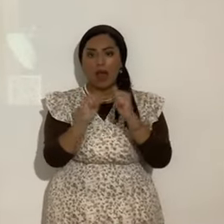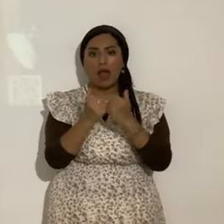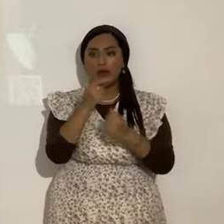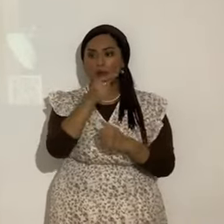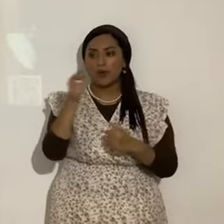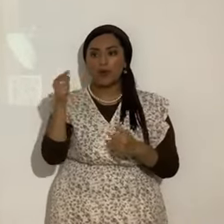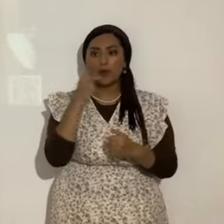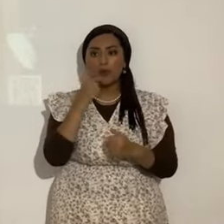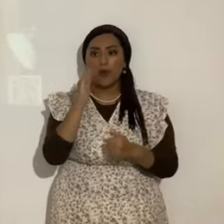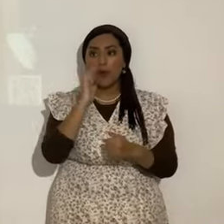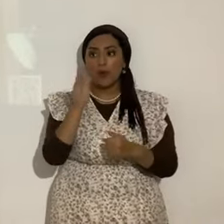¿Seréis libres?